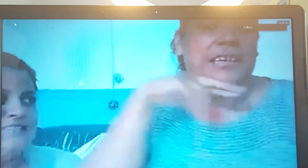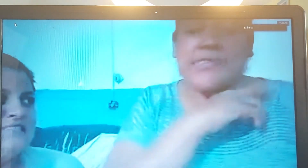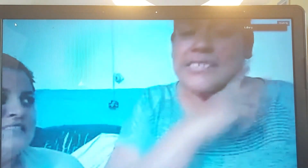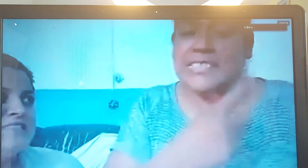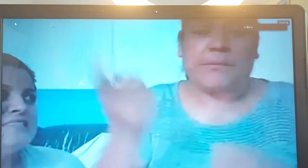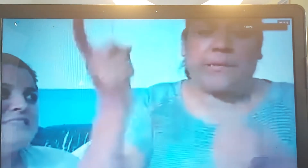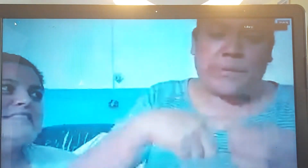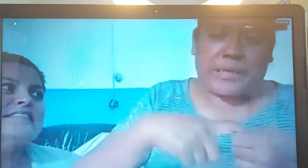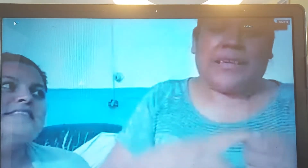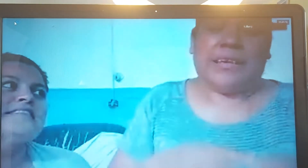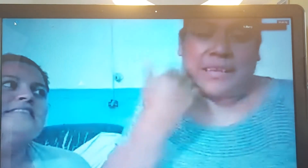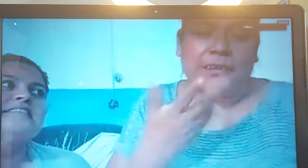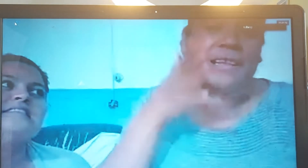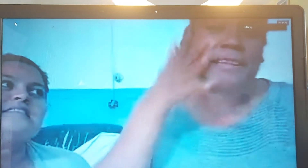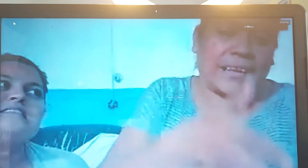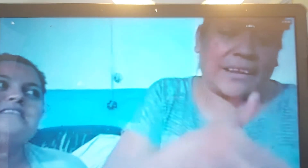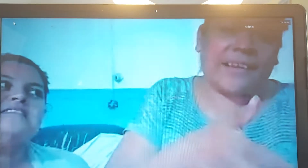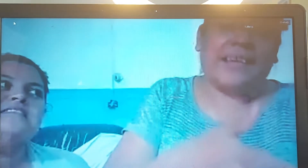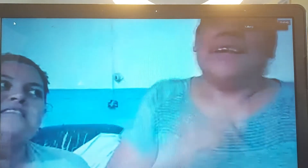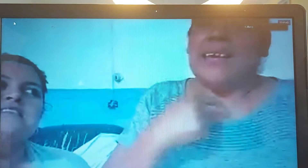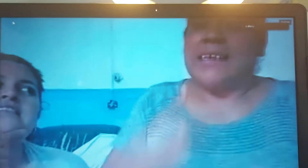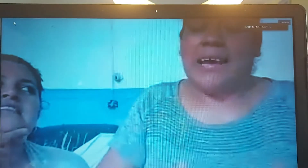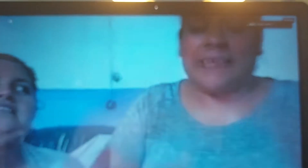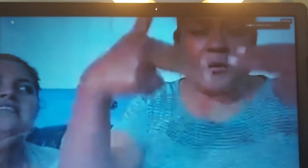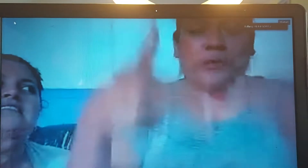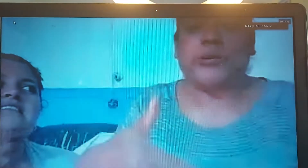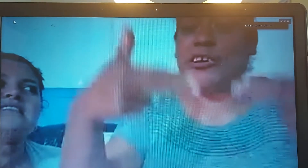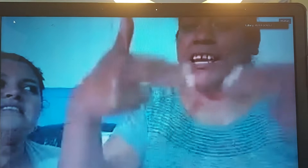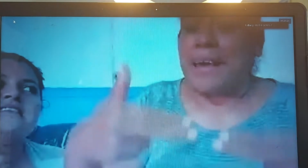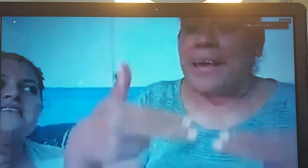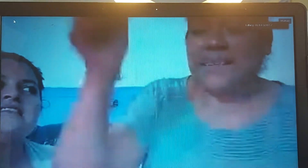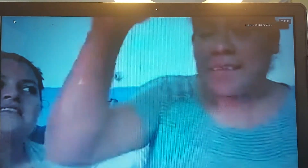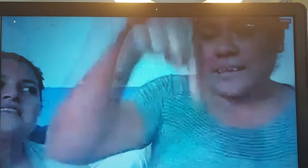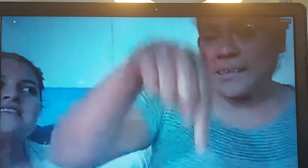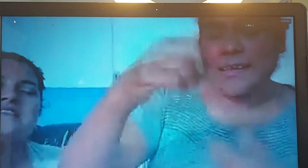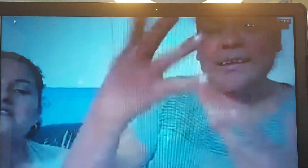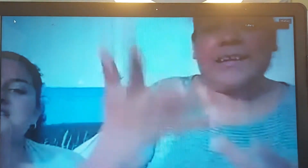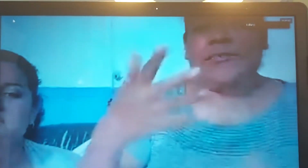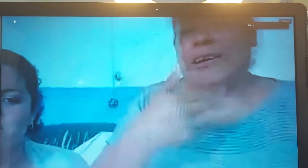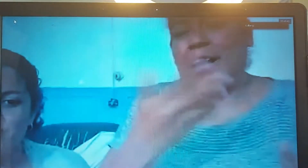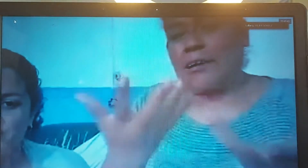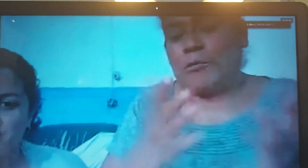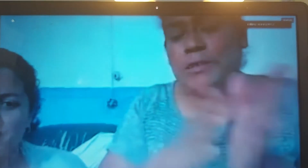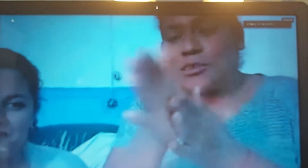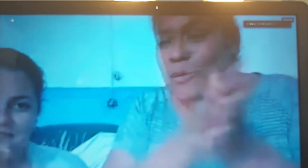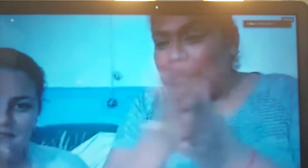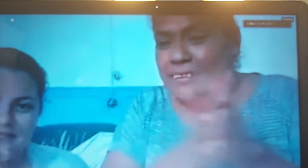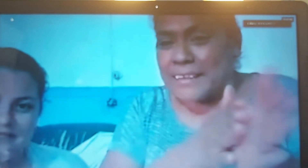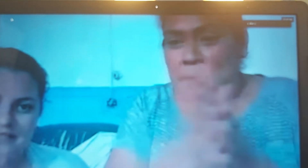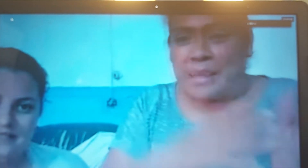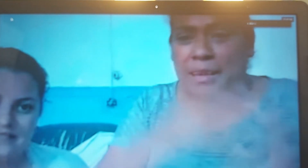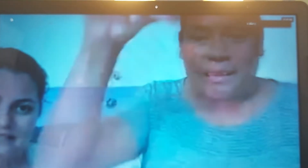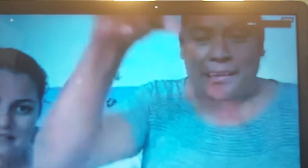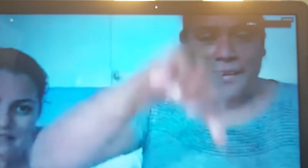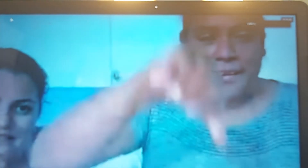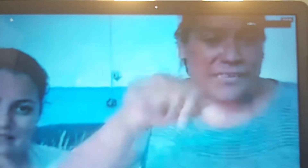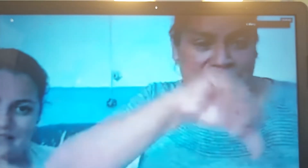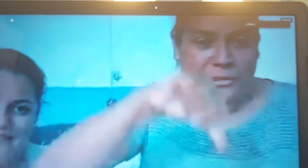inscribirme, quiero entrar y hacemos videollamadas, aquí yo hago una chocolaterapia aquí en el centro de